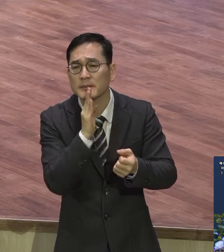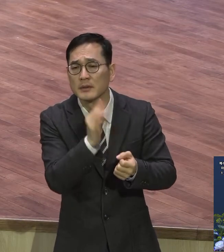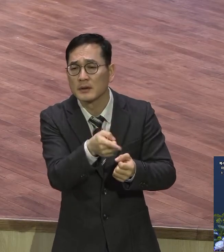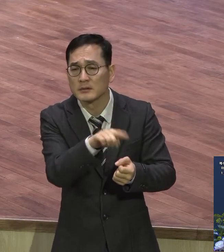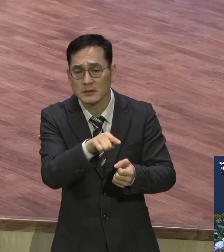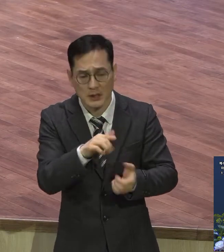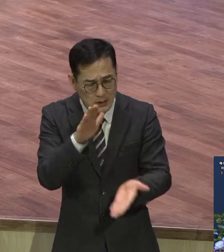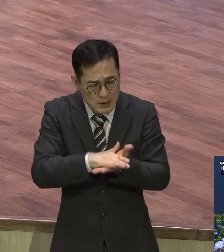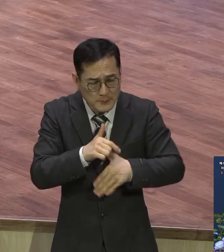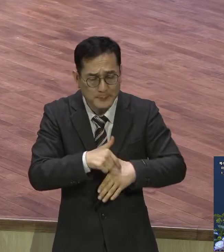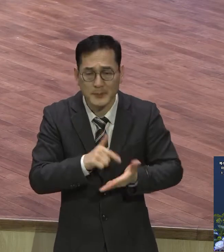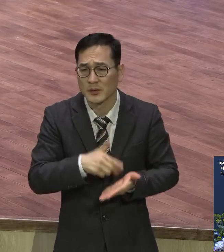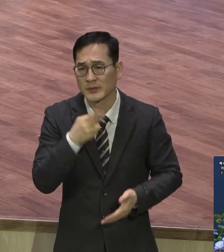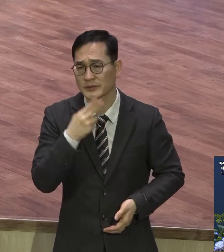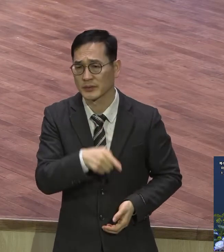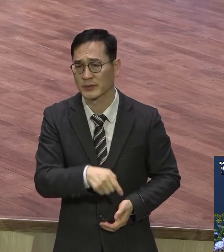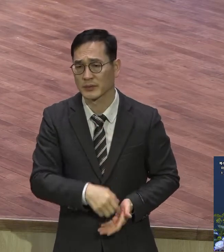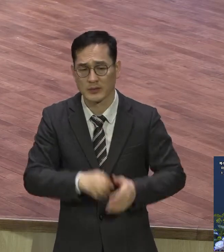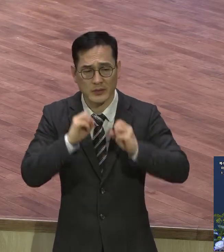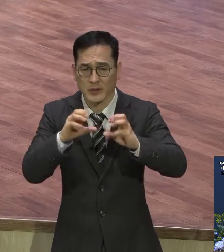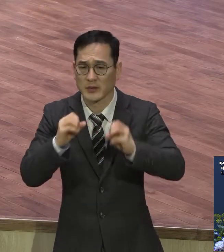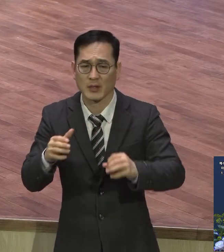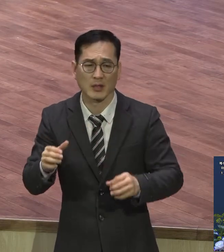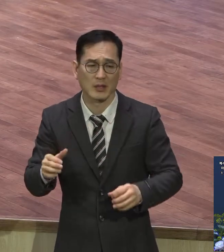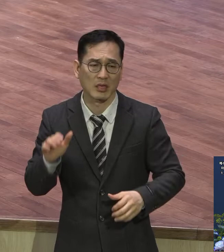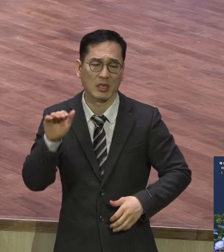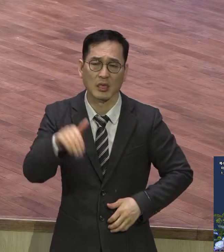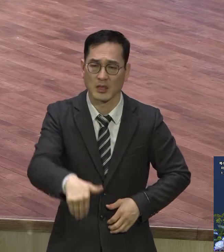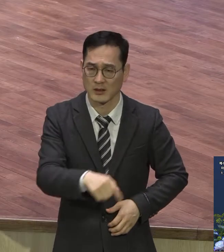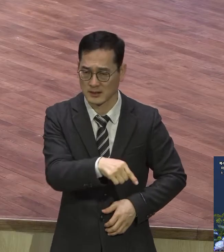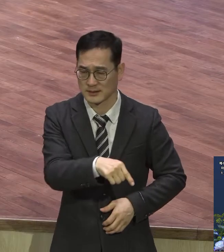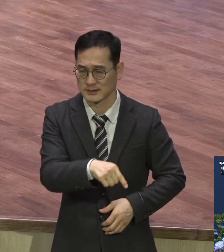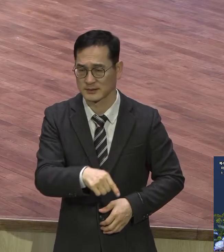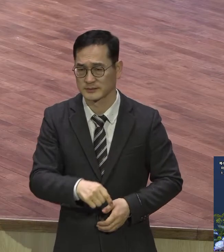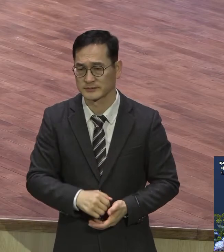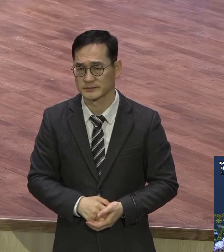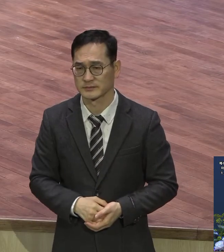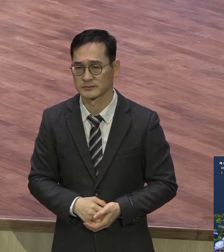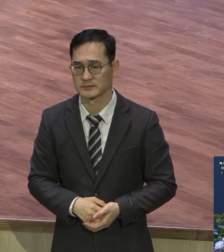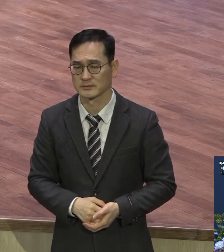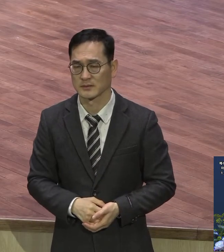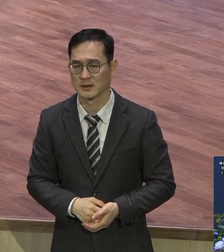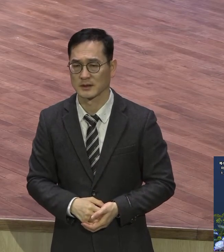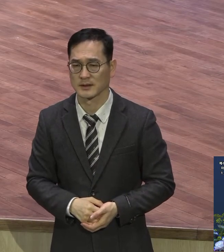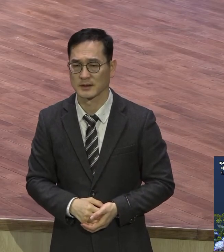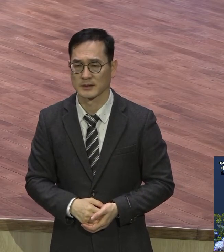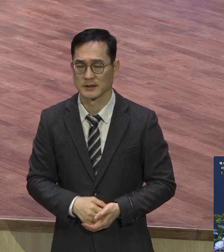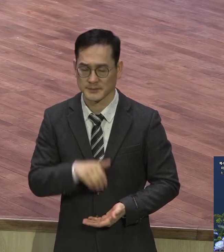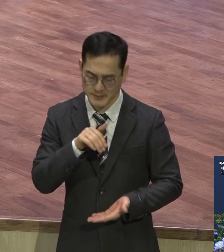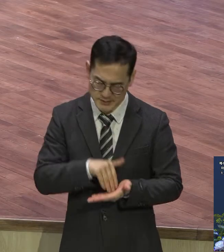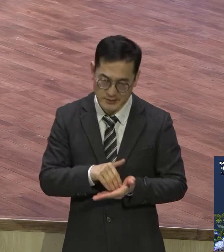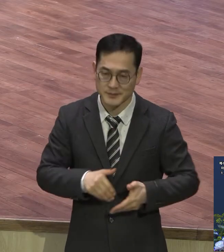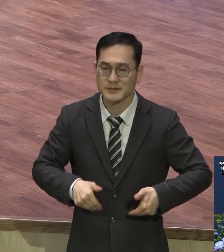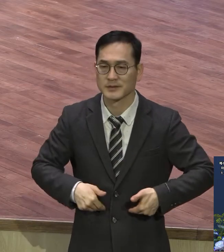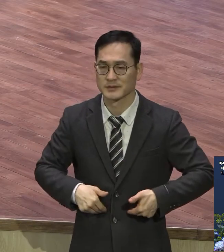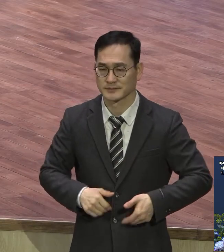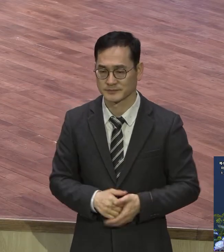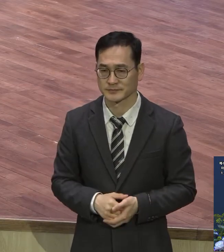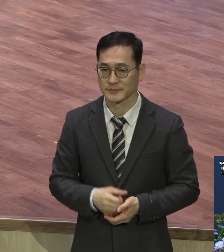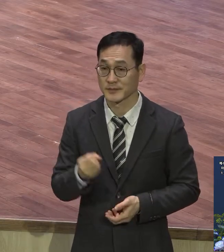자 오늘 본문에 말씀하고 있는 땅을 기업으로 주신다 이것은요 장차 이 말 영원한 축복일